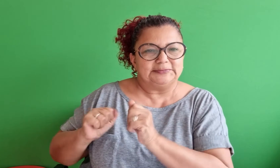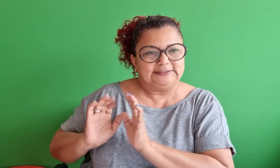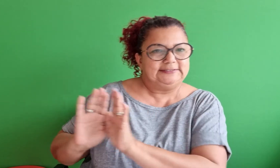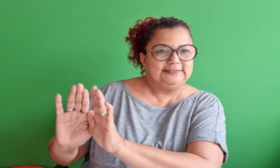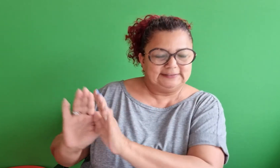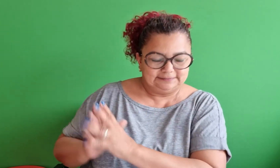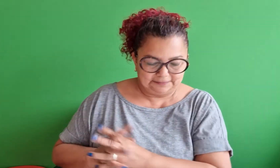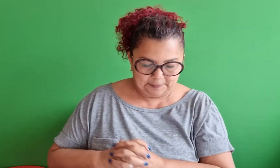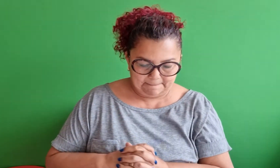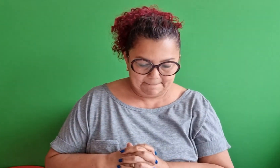vaidade, o egoísmo.